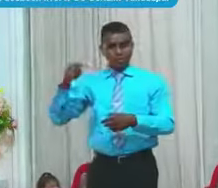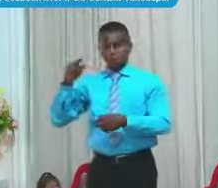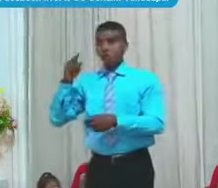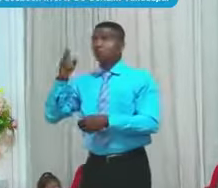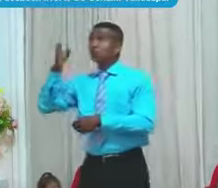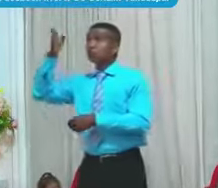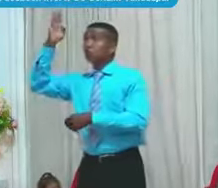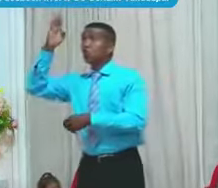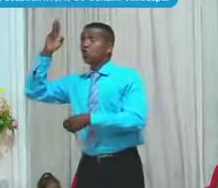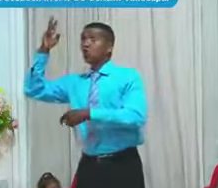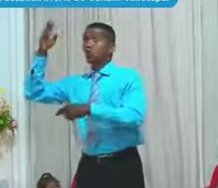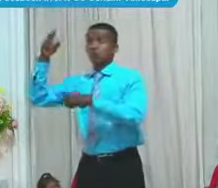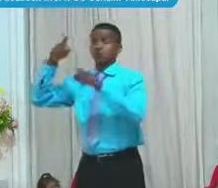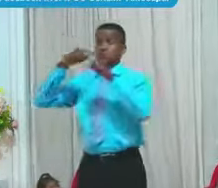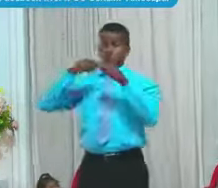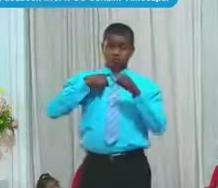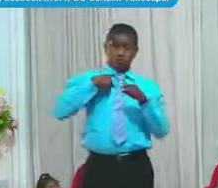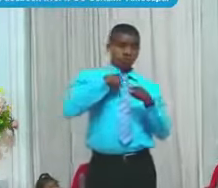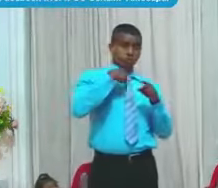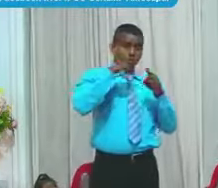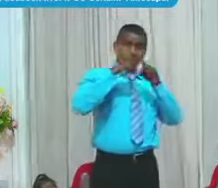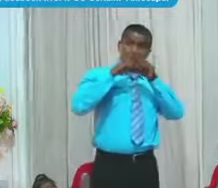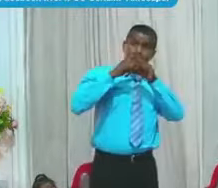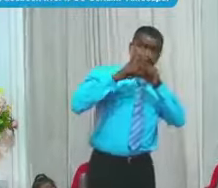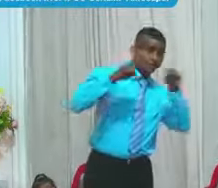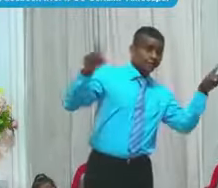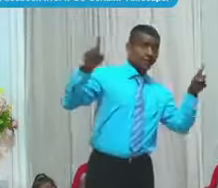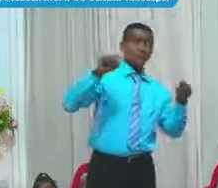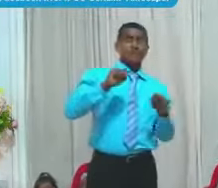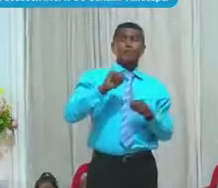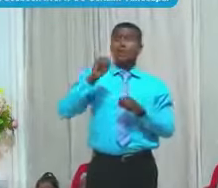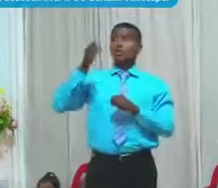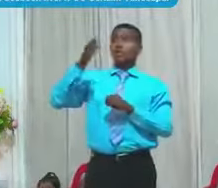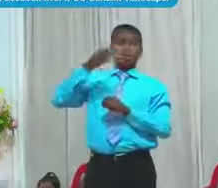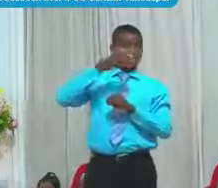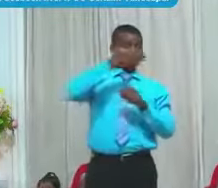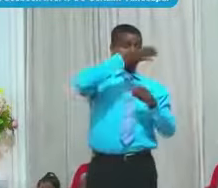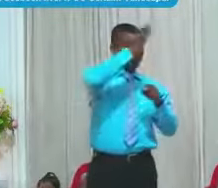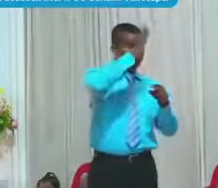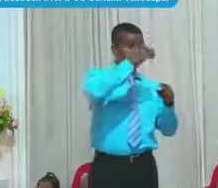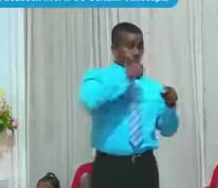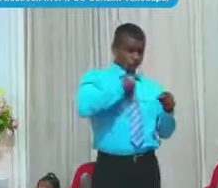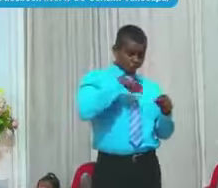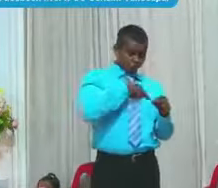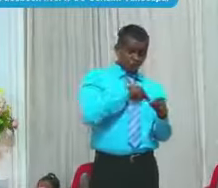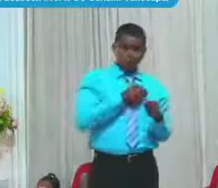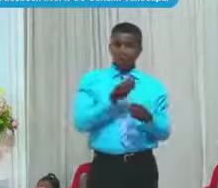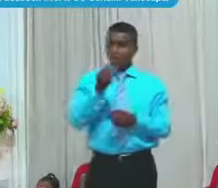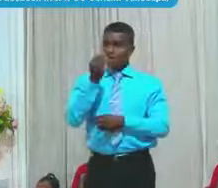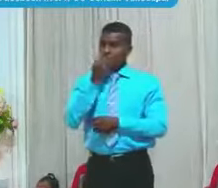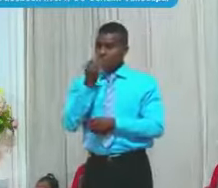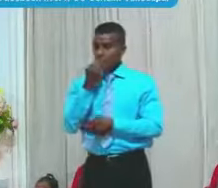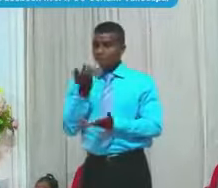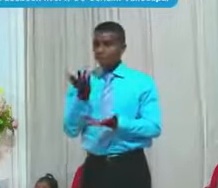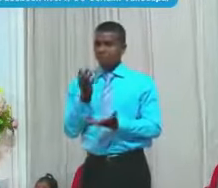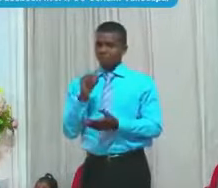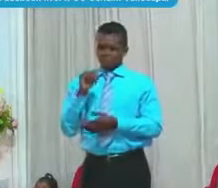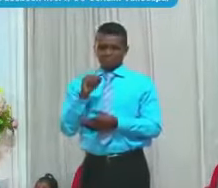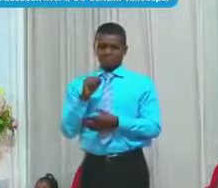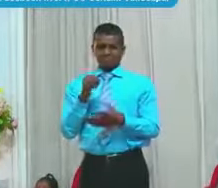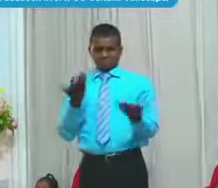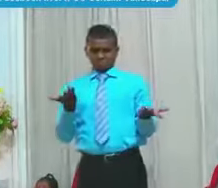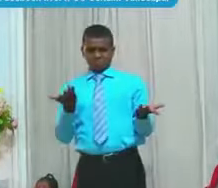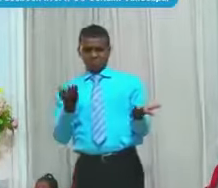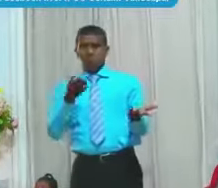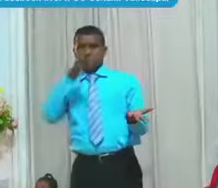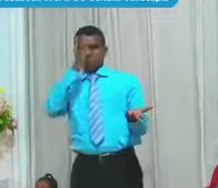Ustedes Y El Dios De Nosotros Es Que El Dios De Nosotros Come Si Si El Come